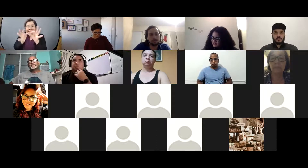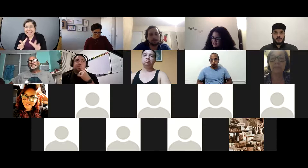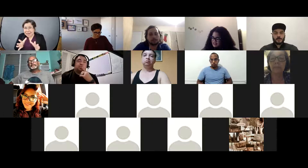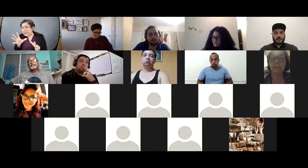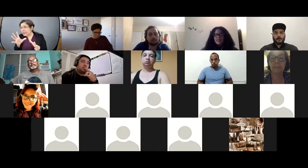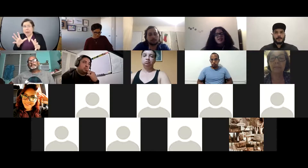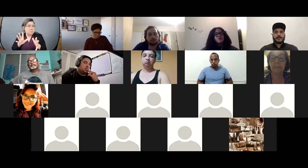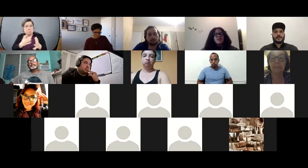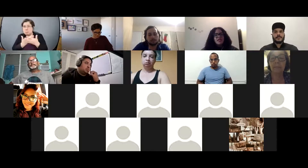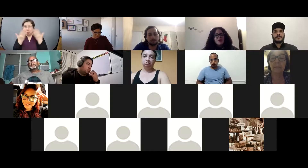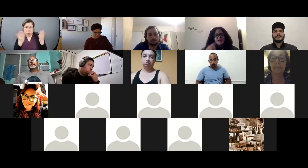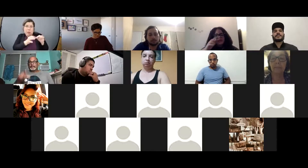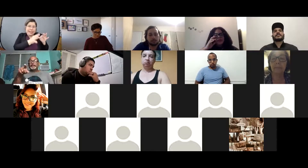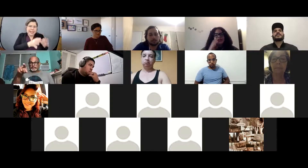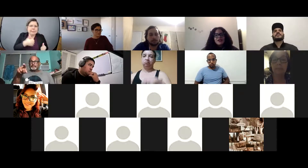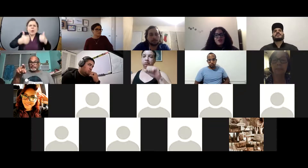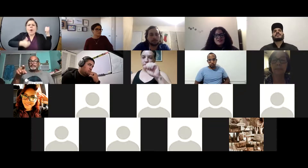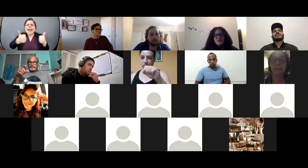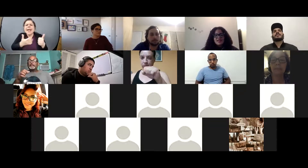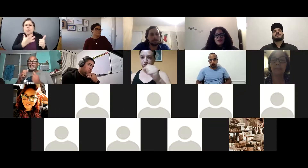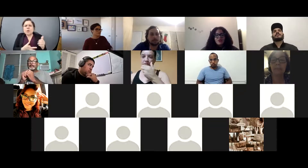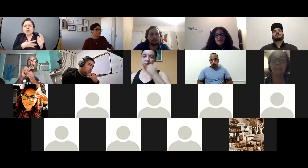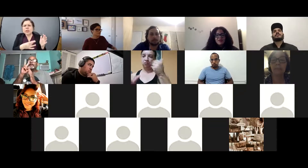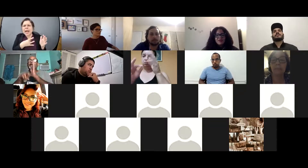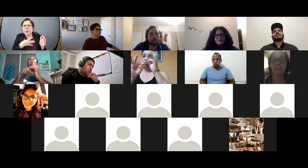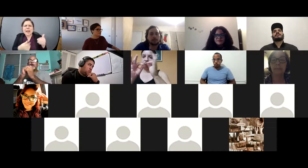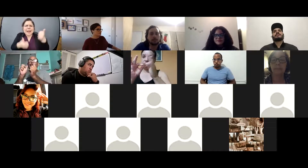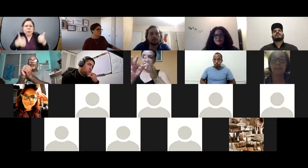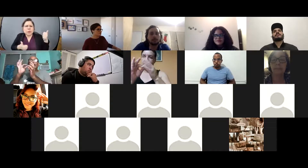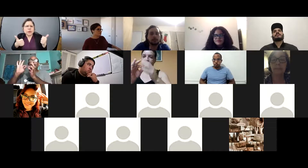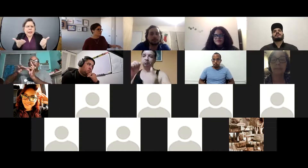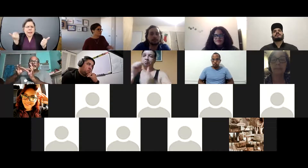contenido adicional que les gustaría ver de parte de la colección aquí nos cuidamos